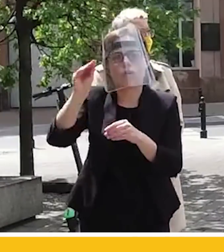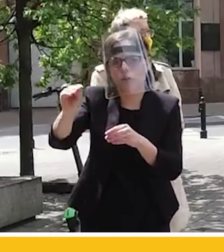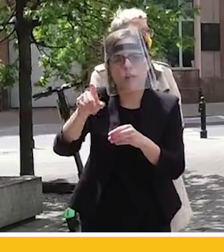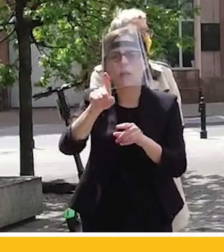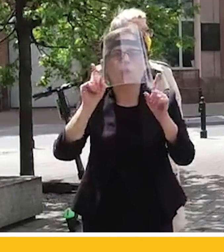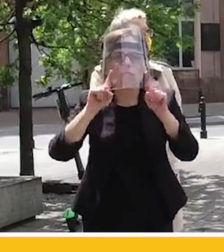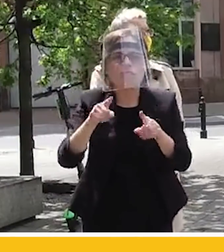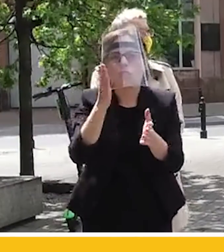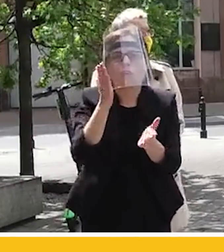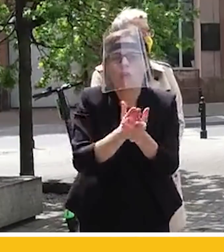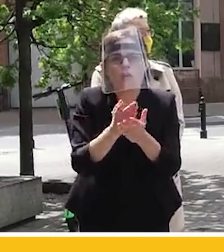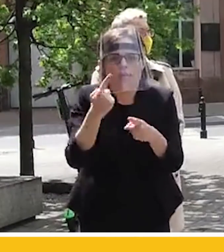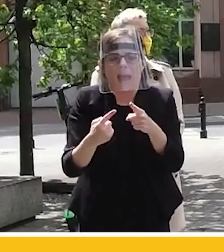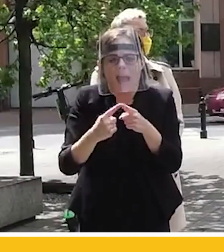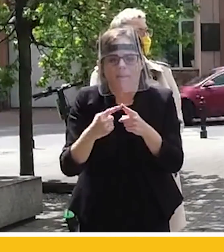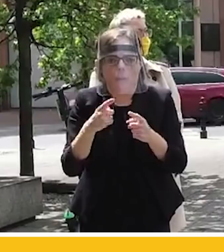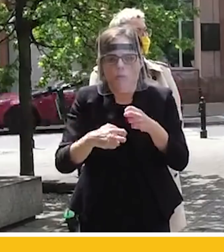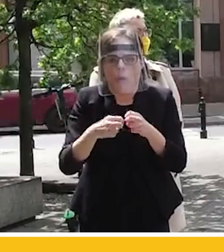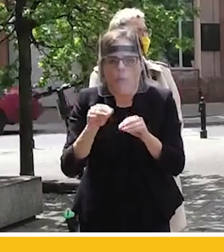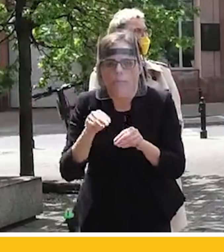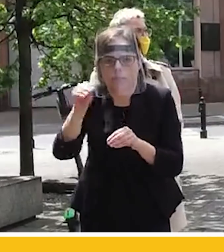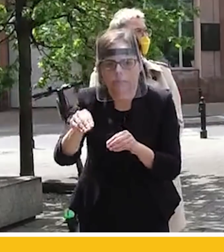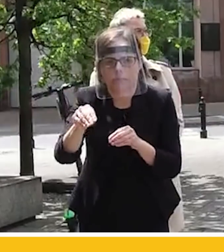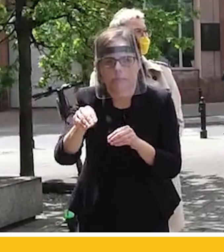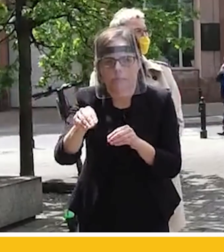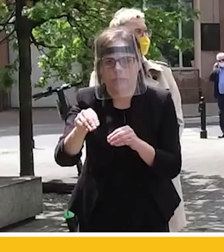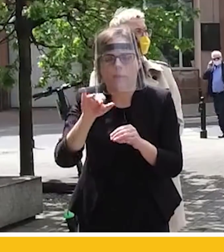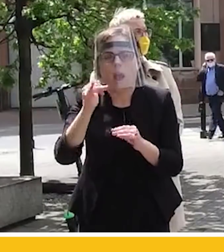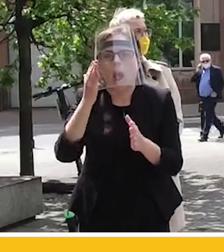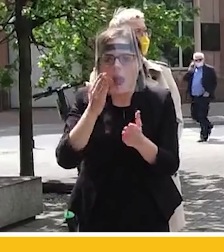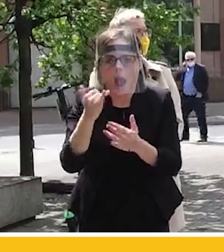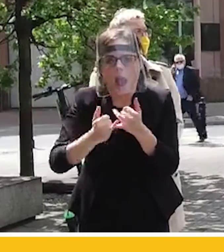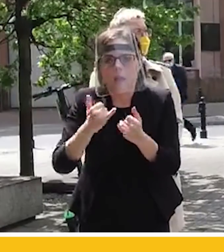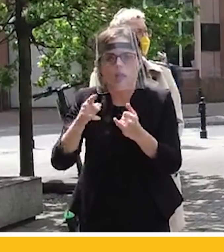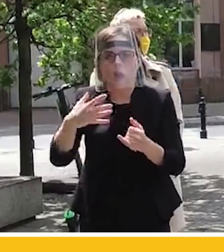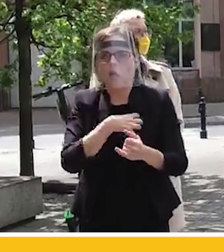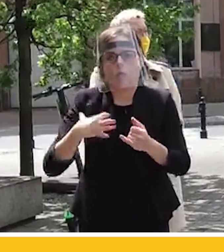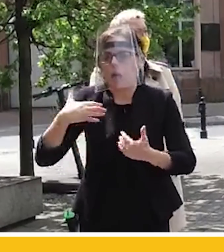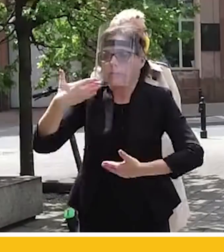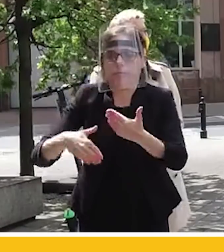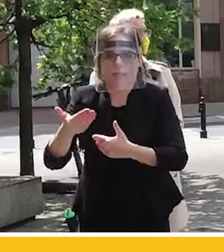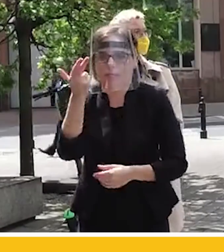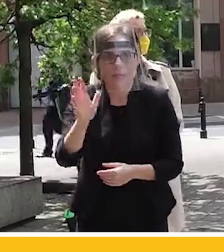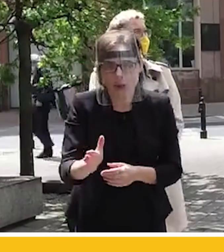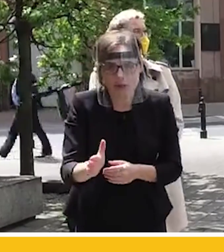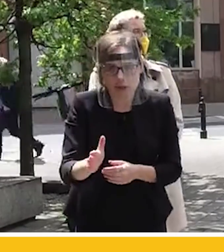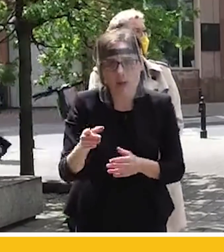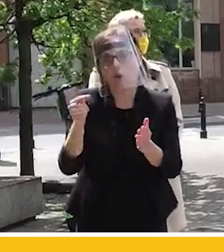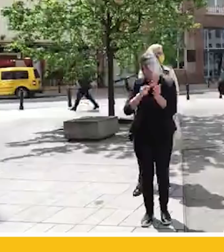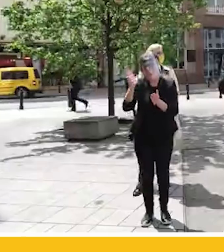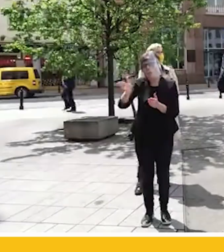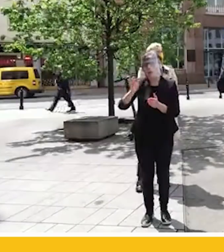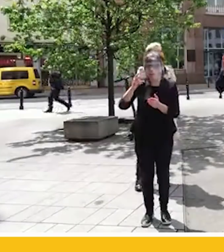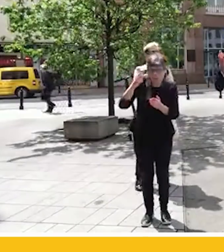całego tego systemu. W momencie, w którym ona przestanie działać, a gospodarka nie ruszy tak jak powinna, będzie kolejna fala zwolnień. A